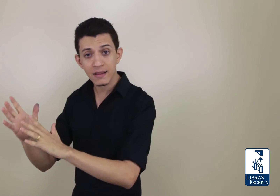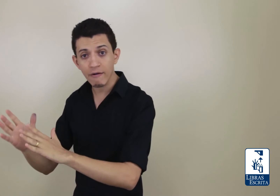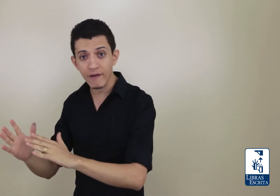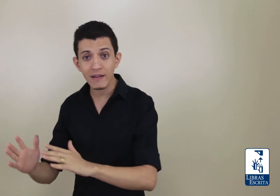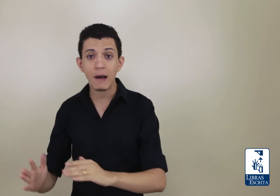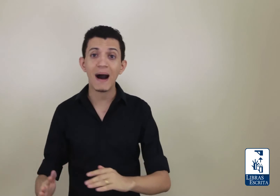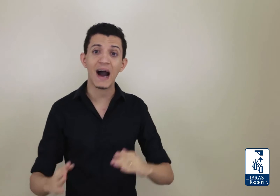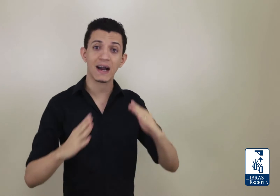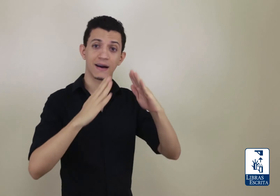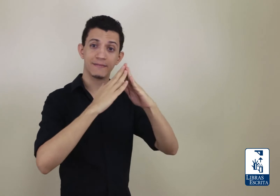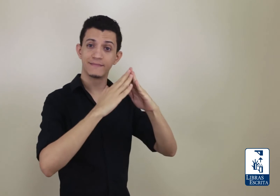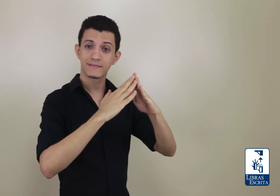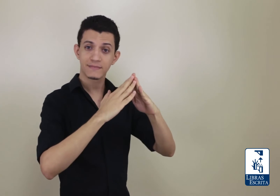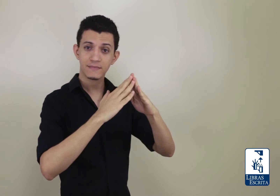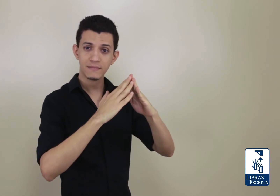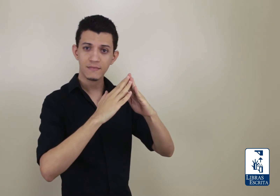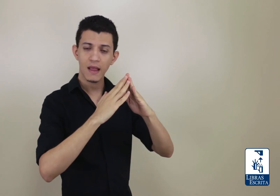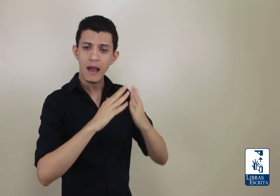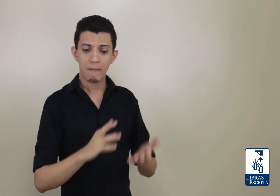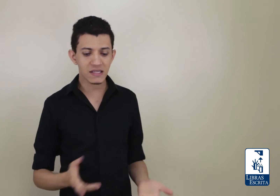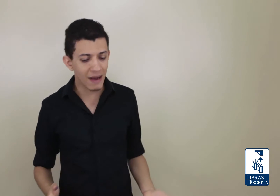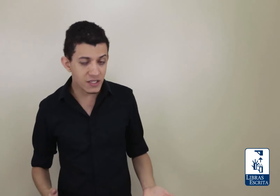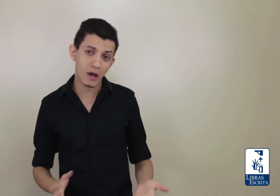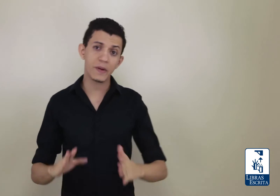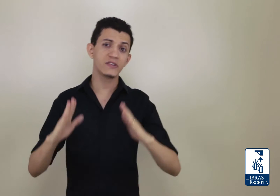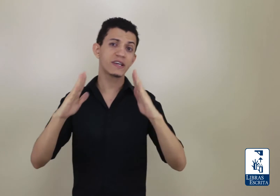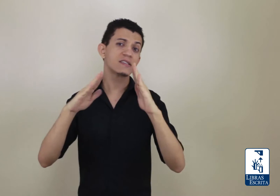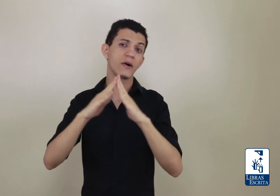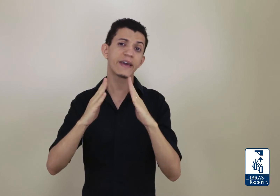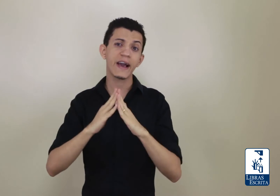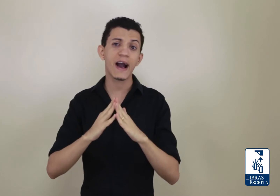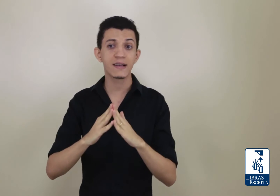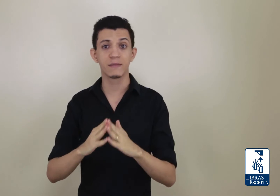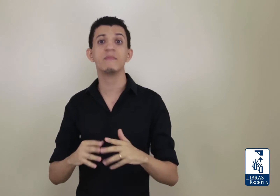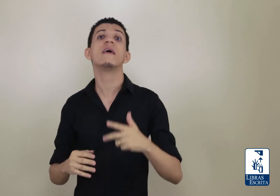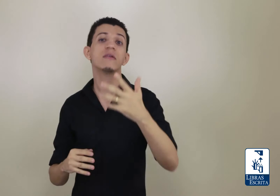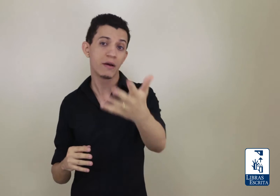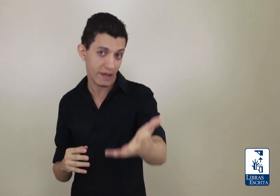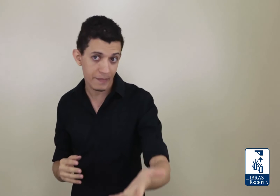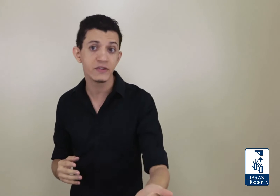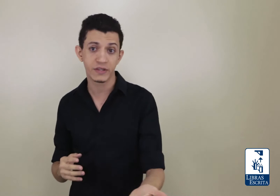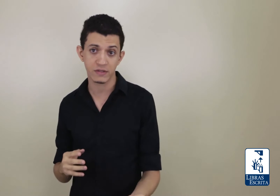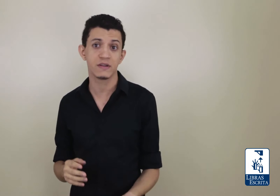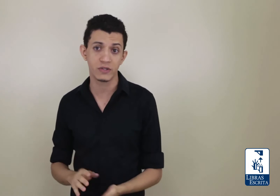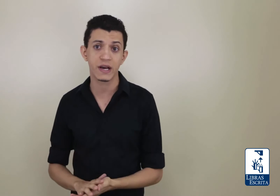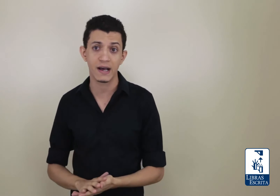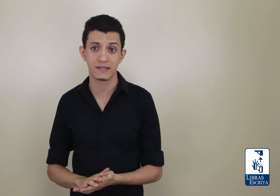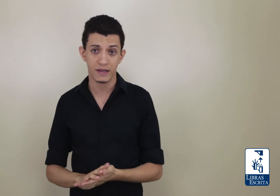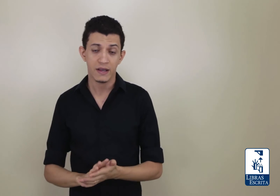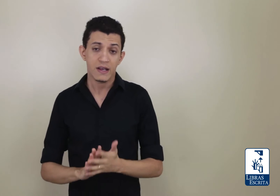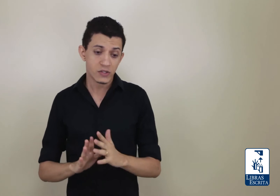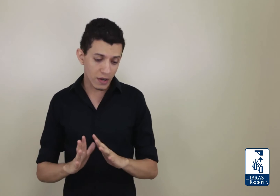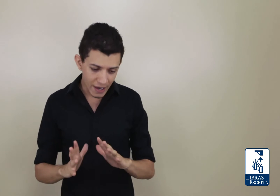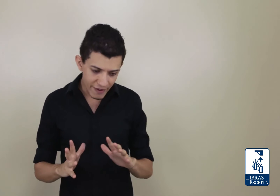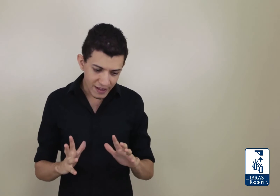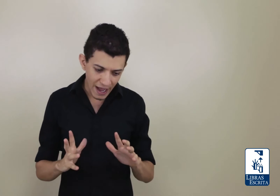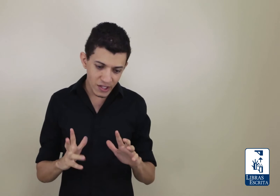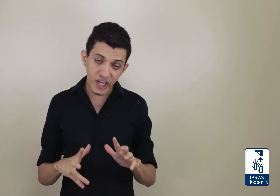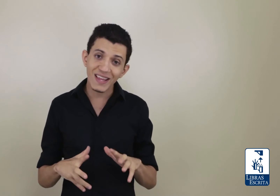estava falando da barraca. Mas, Matos, eu aprendi que esse sinal aqui é casa. Eu também aprendi que é o sinal de casa. Só que, na verdade, quem